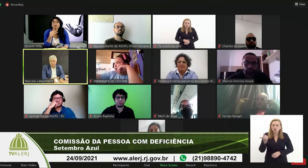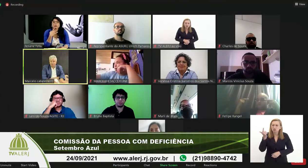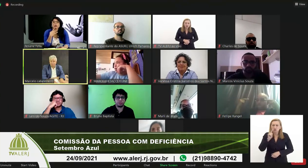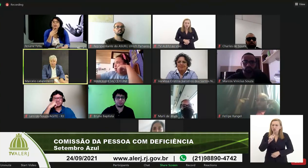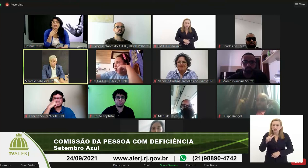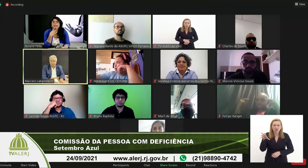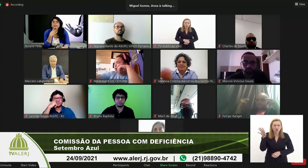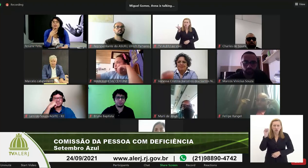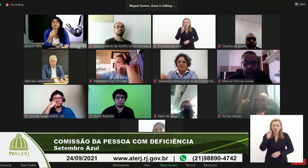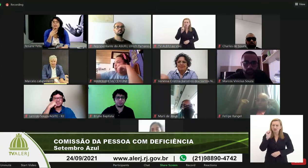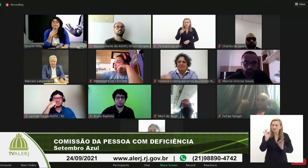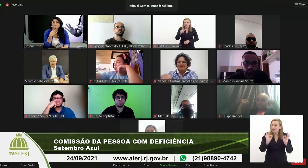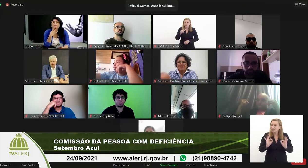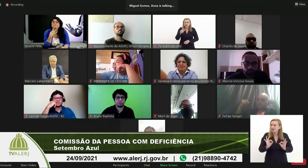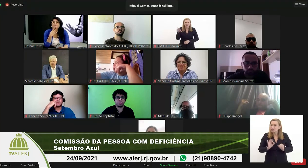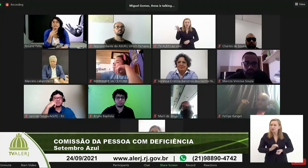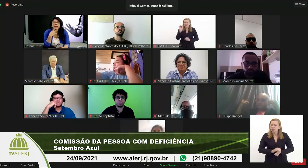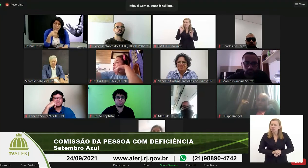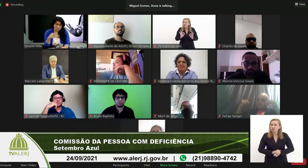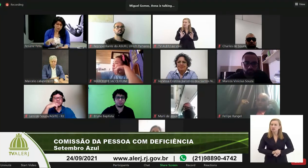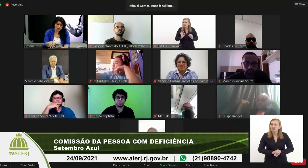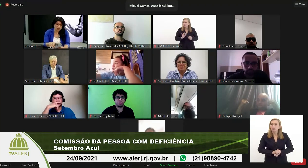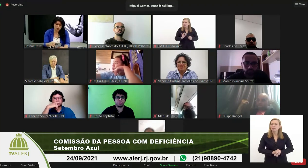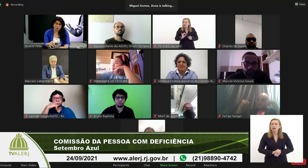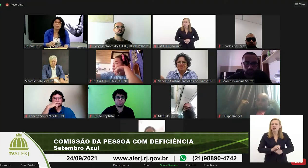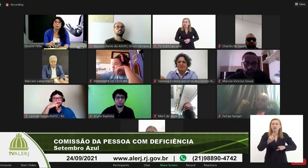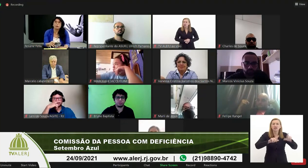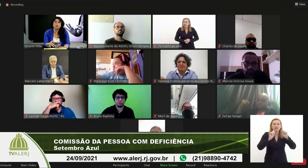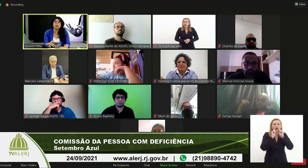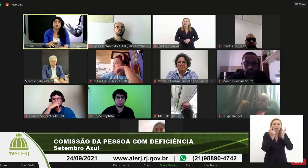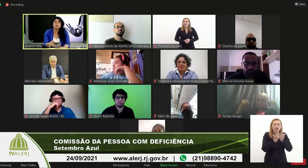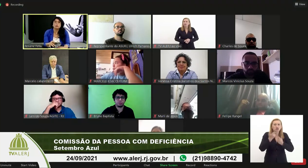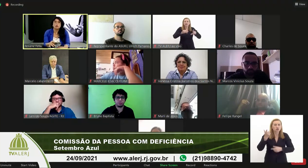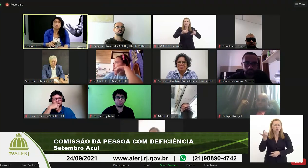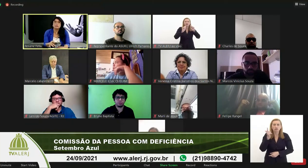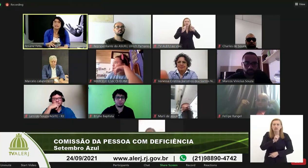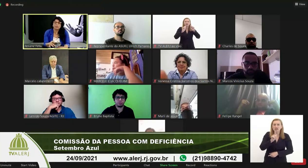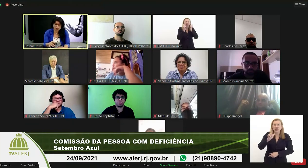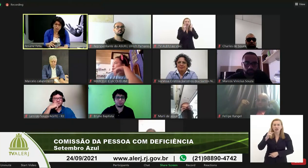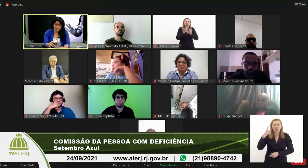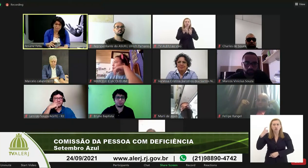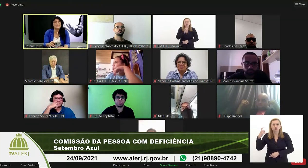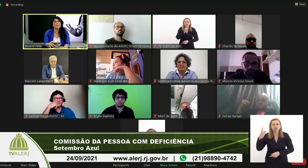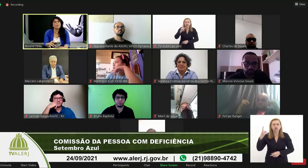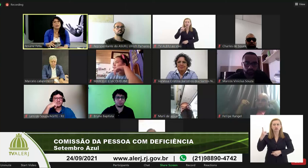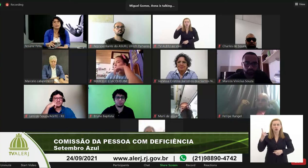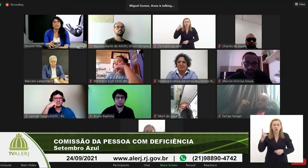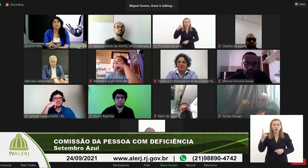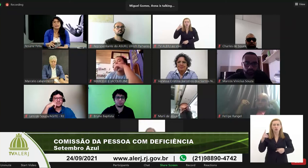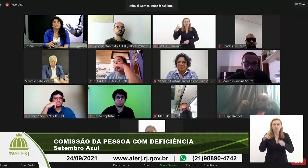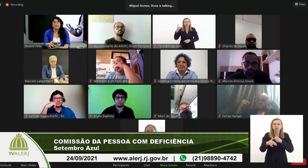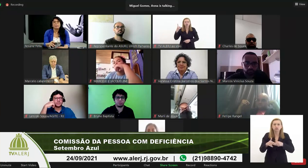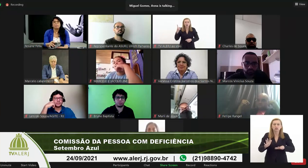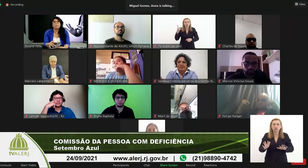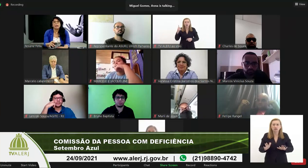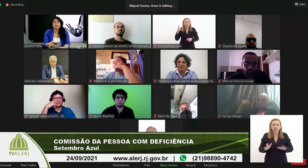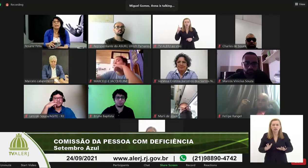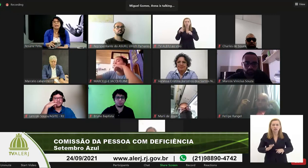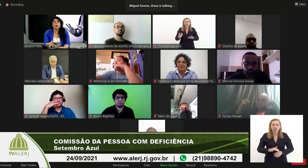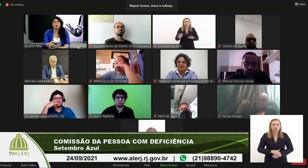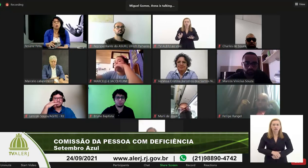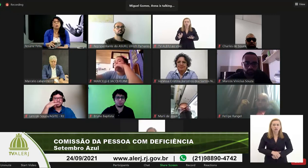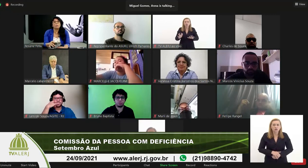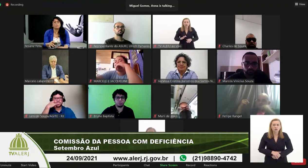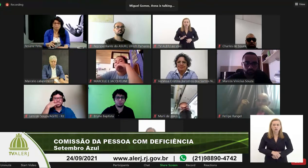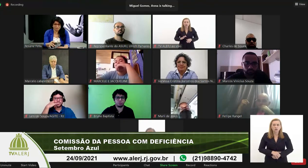eu vou passar eu mas quem tem eu consegue você o que? o você está falando de mim? ele vai te passar